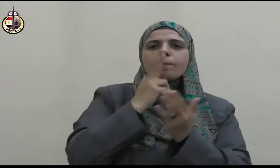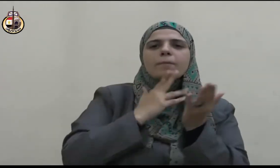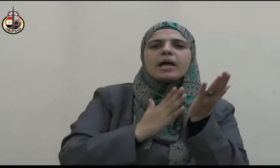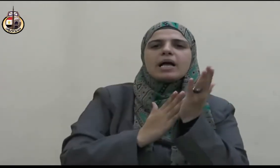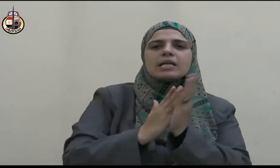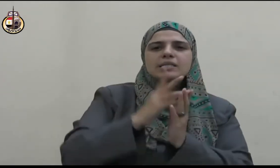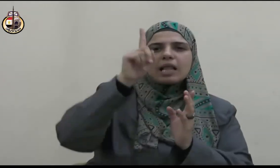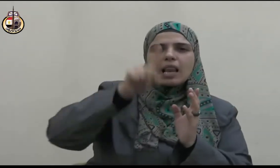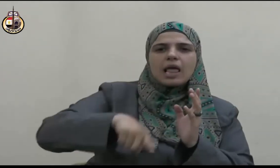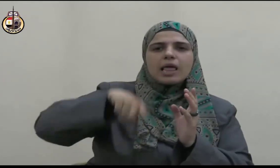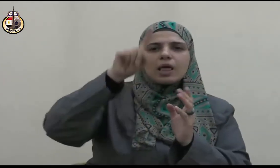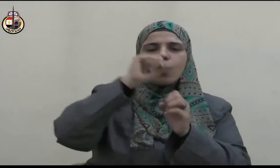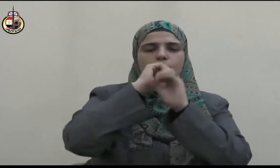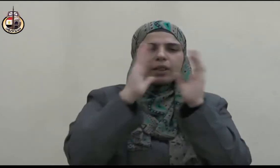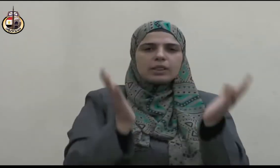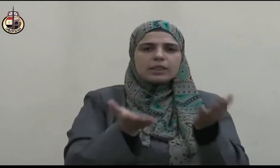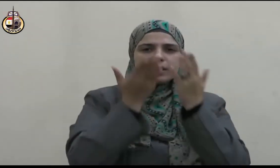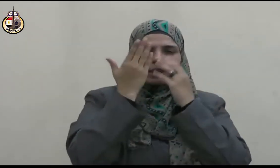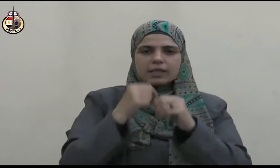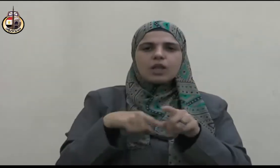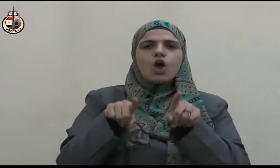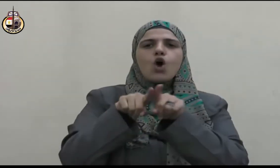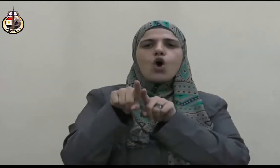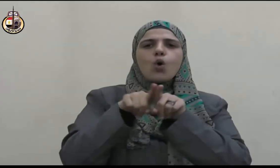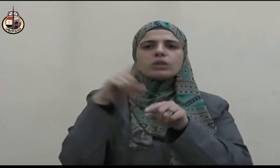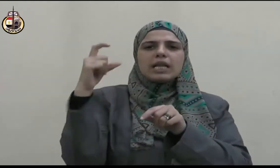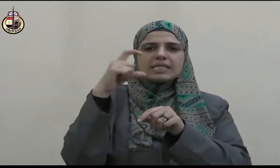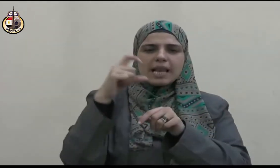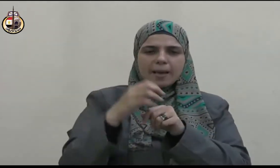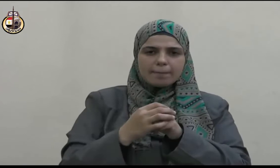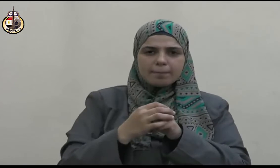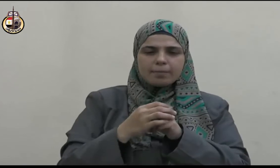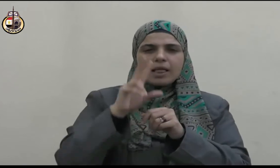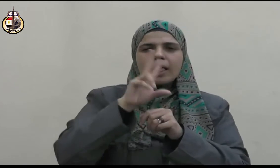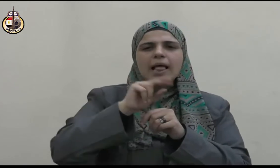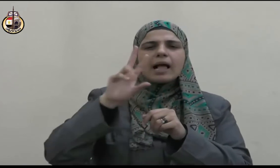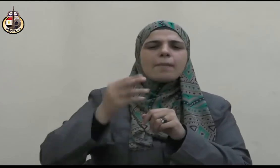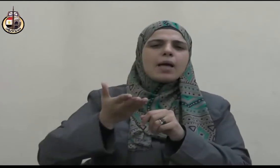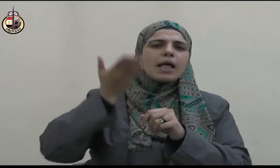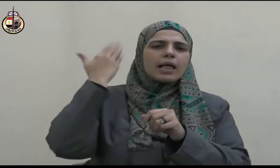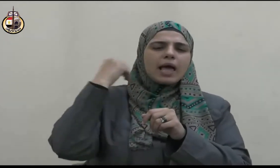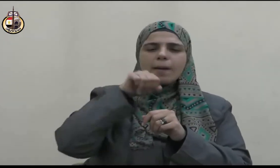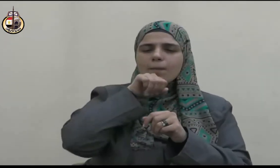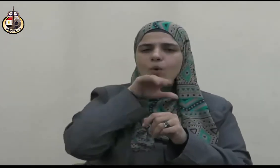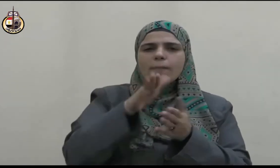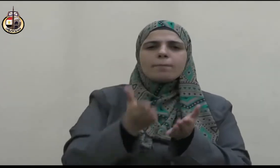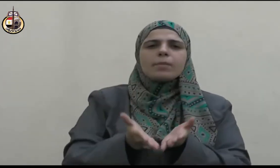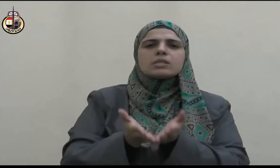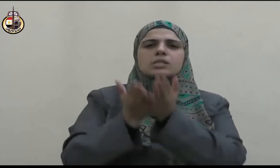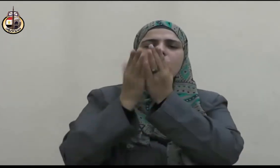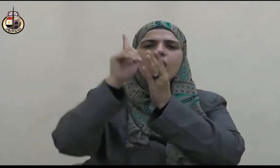إن الدين يسر ولن يشاد الدين أحد إلا غلبه